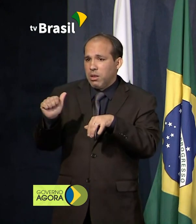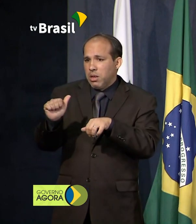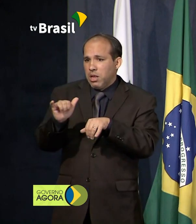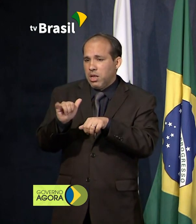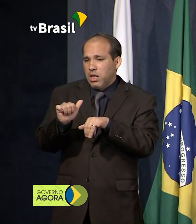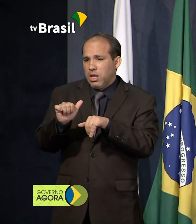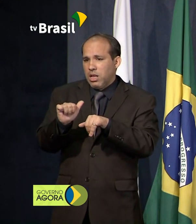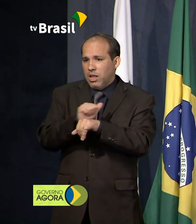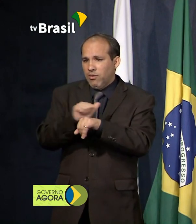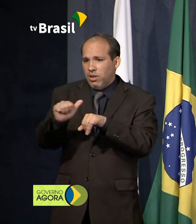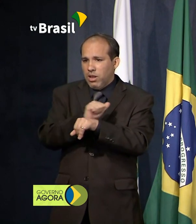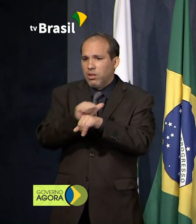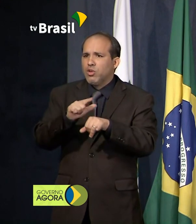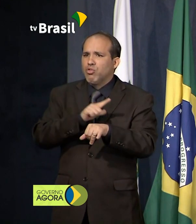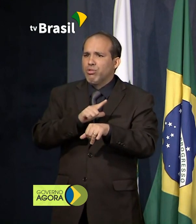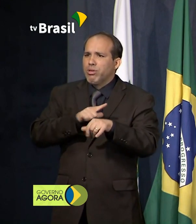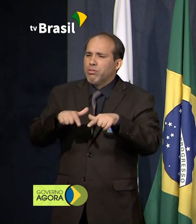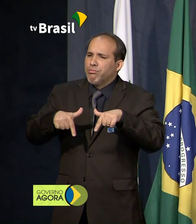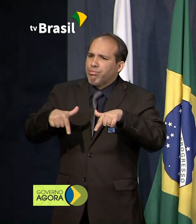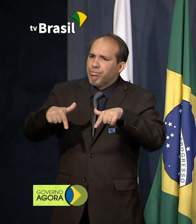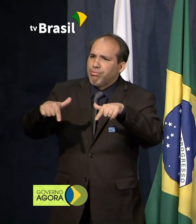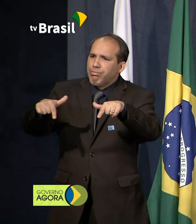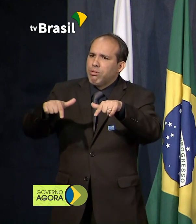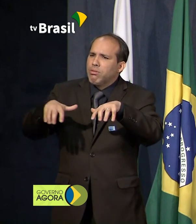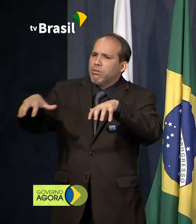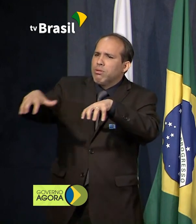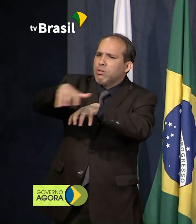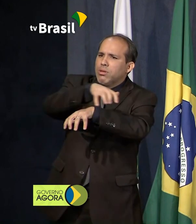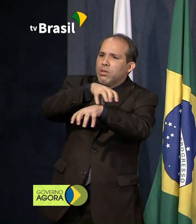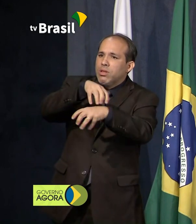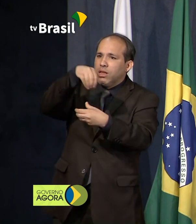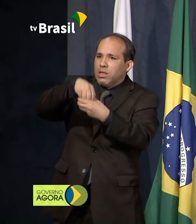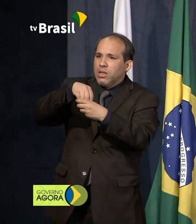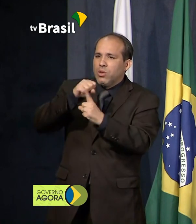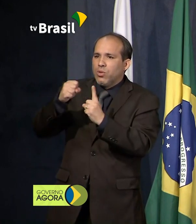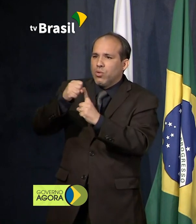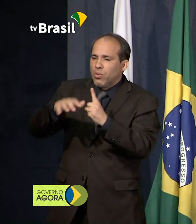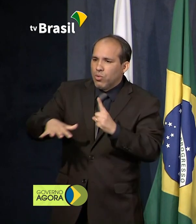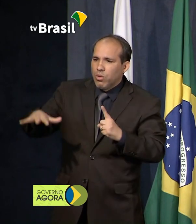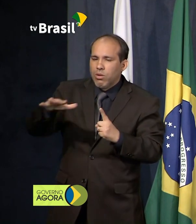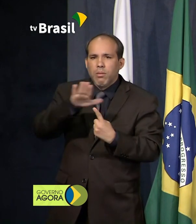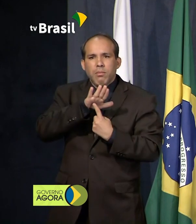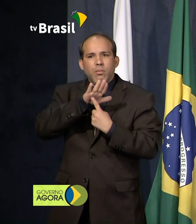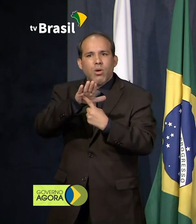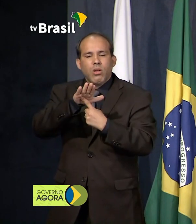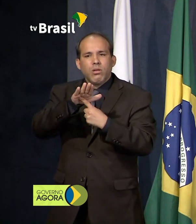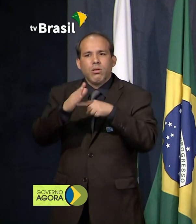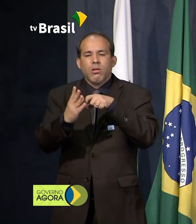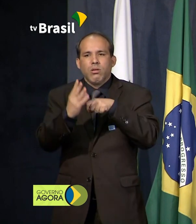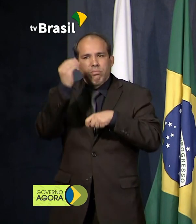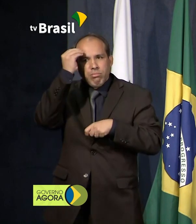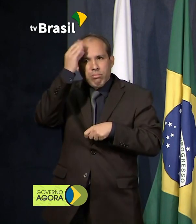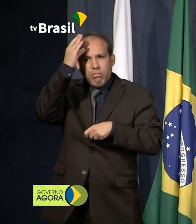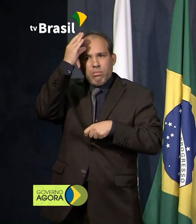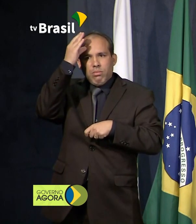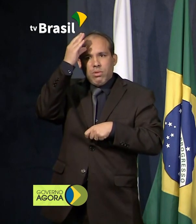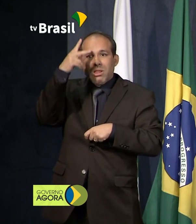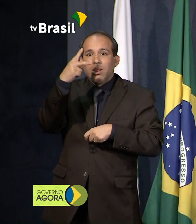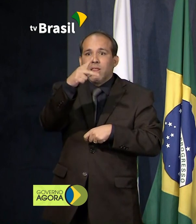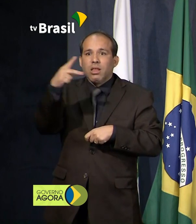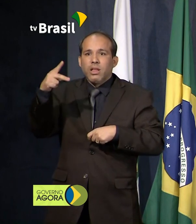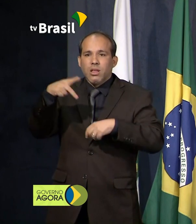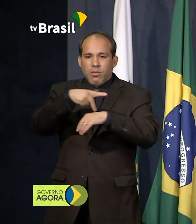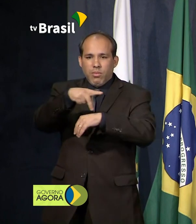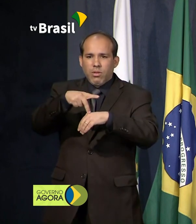mobilizam amplos setores da nossa sociedade, trouxeram ao conhecimento da nação as práticas